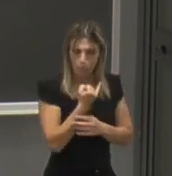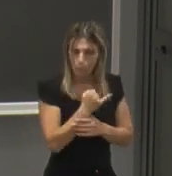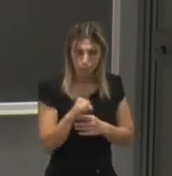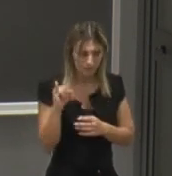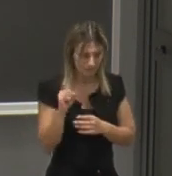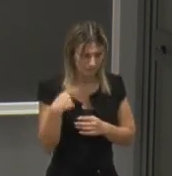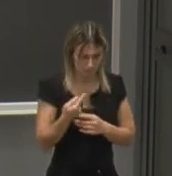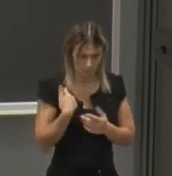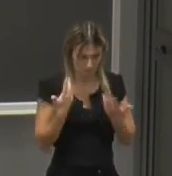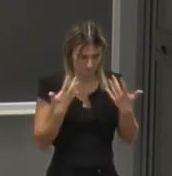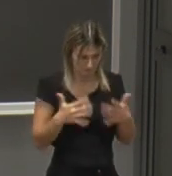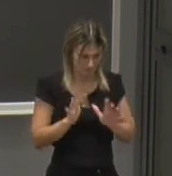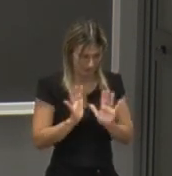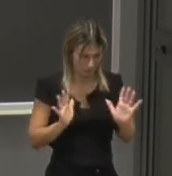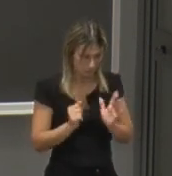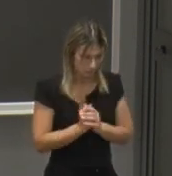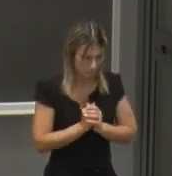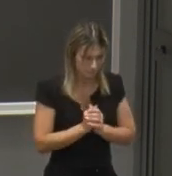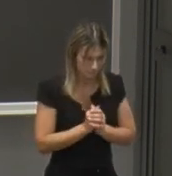'ultima cosa poi veramente concludo